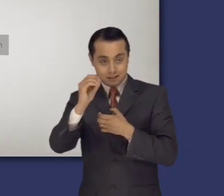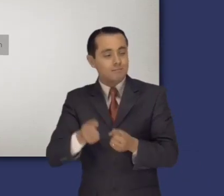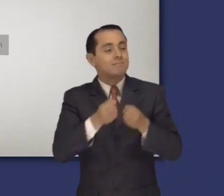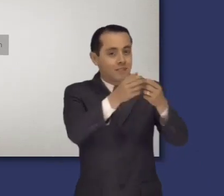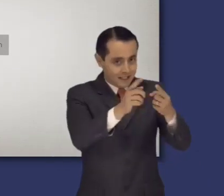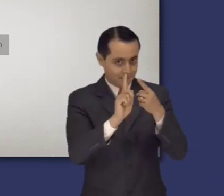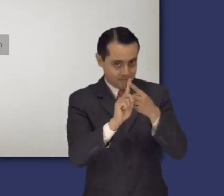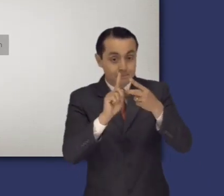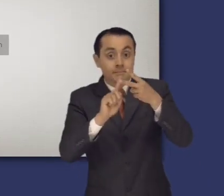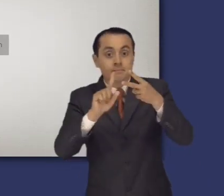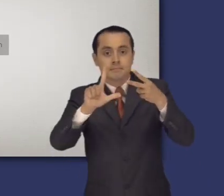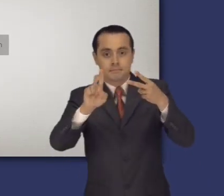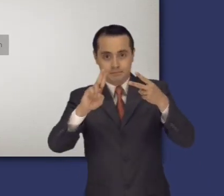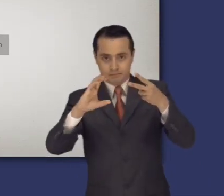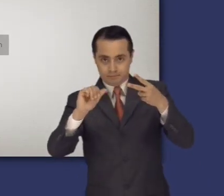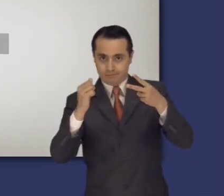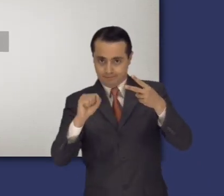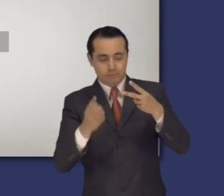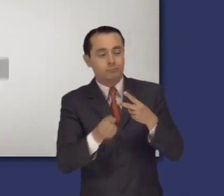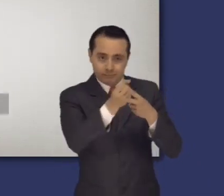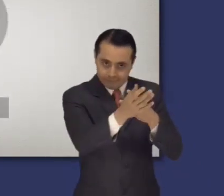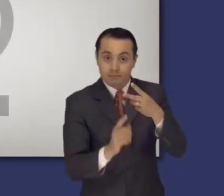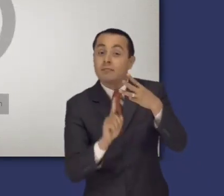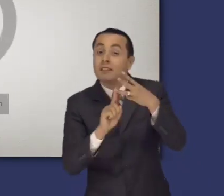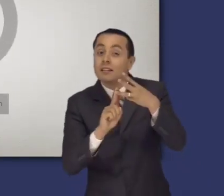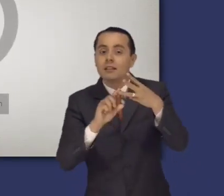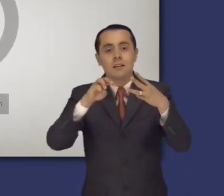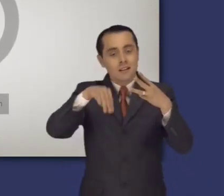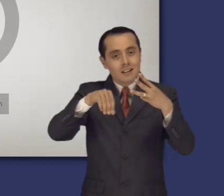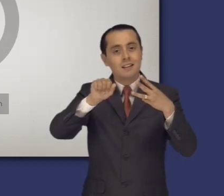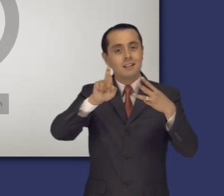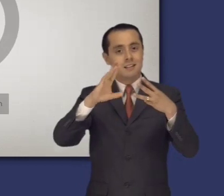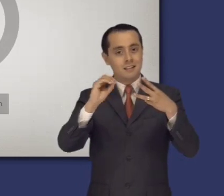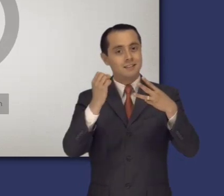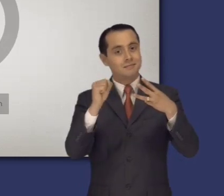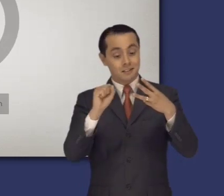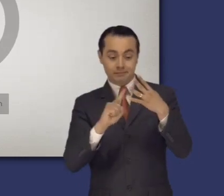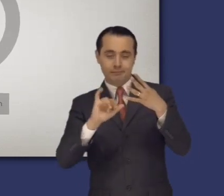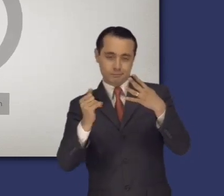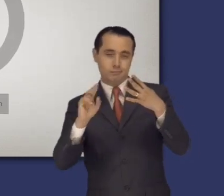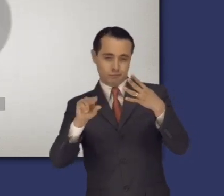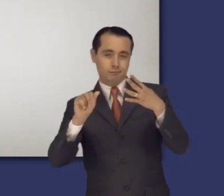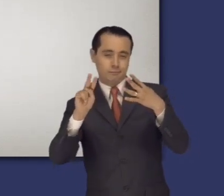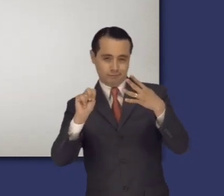gran parte de lo que Marcos cuenta aparece en los otros evangelios, hay detalles que sólo aporta él.